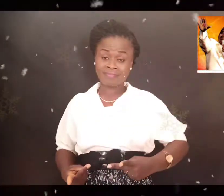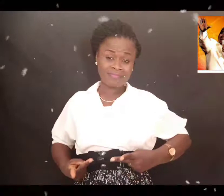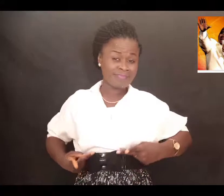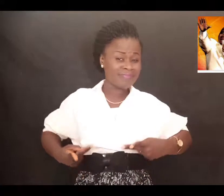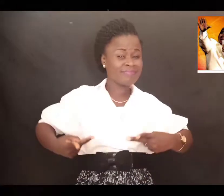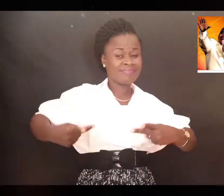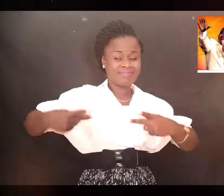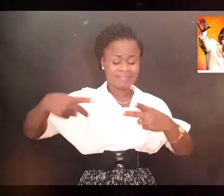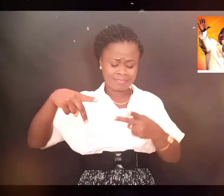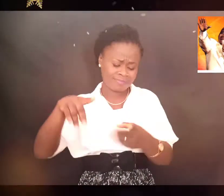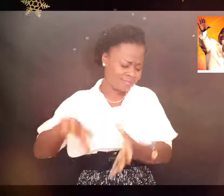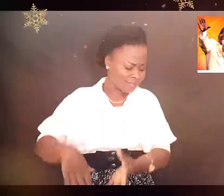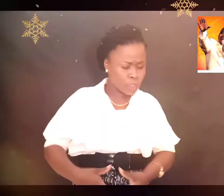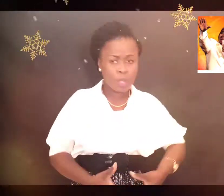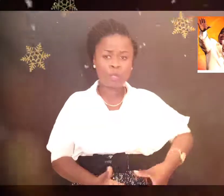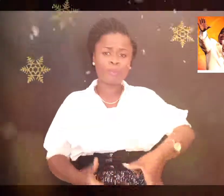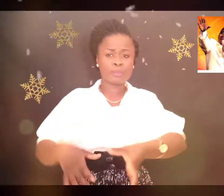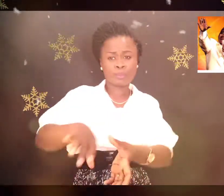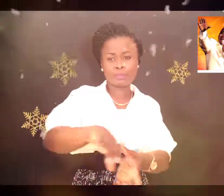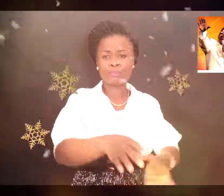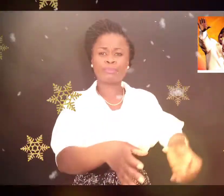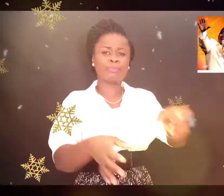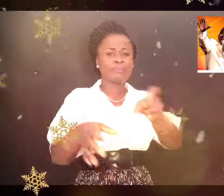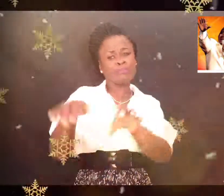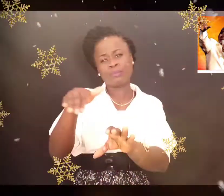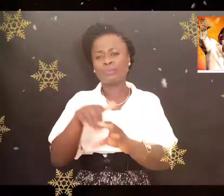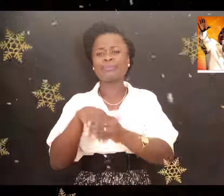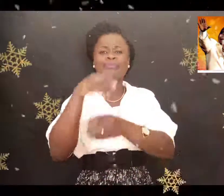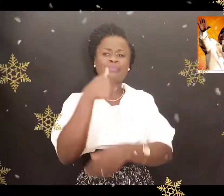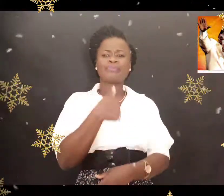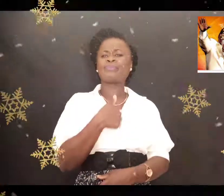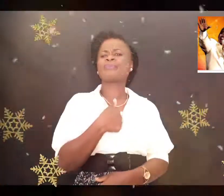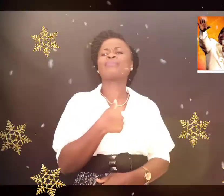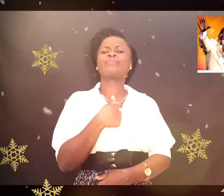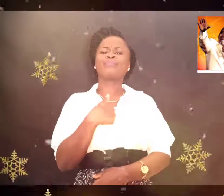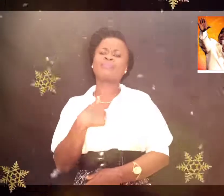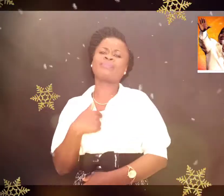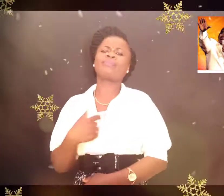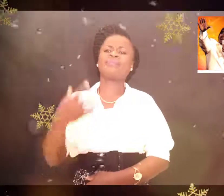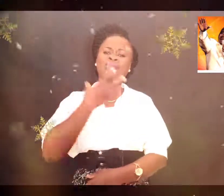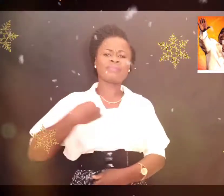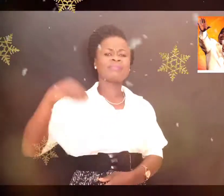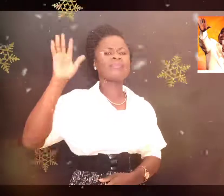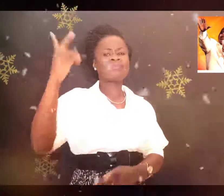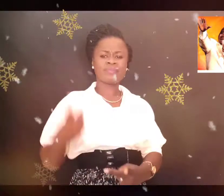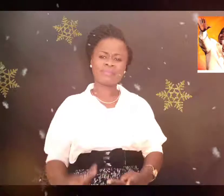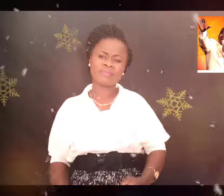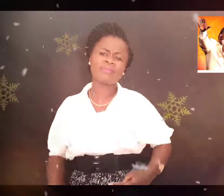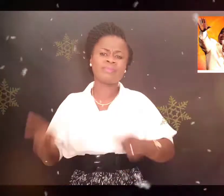pour l'envoi, Seigneur, pour l'envoi Coule comme un corant Ta vie à